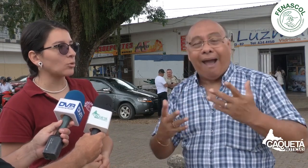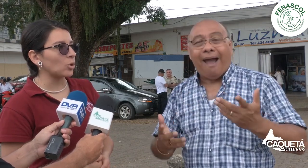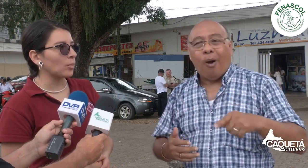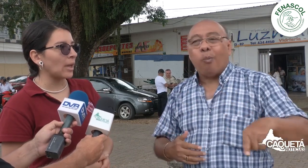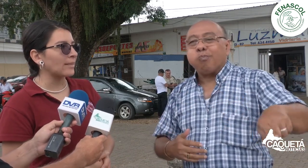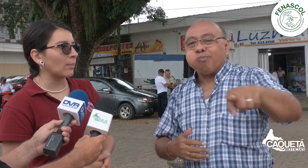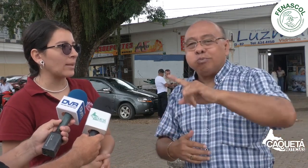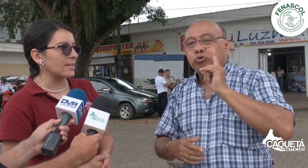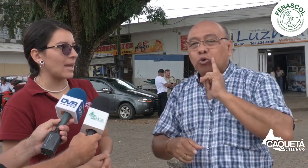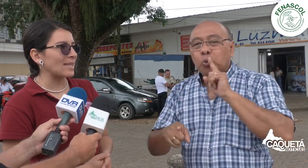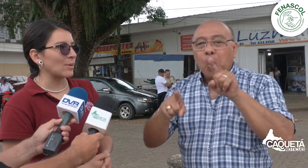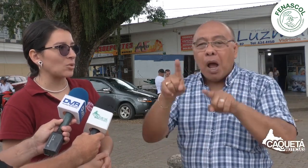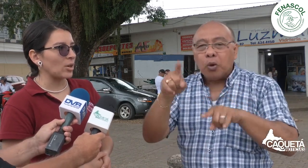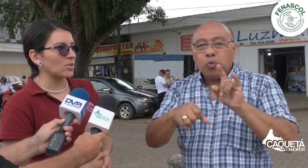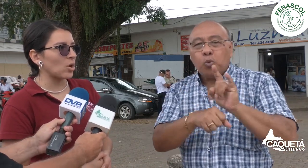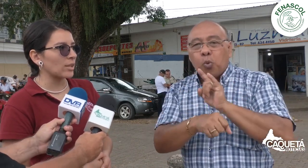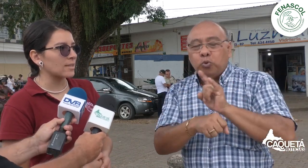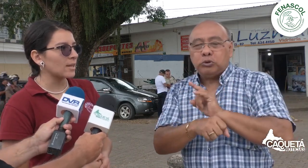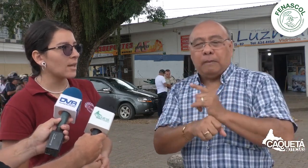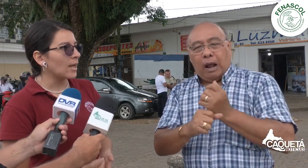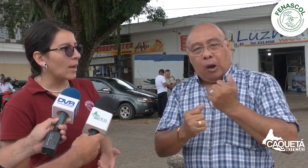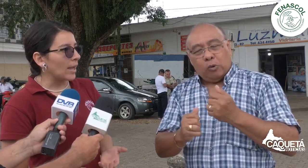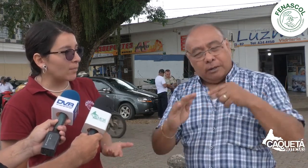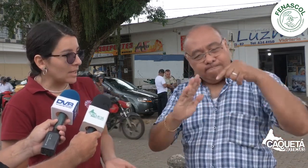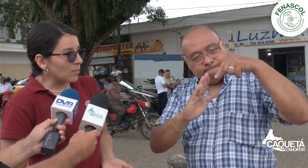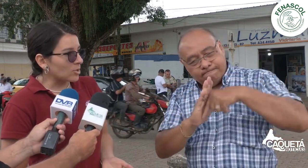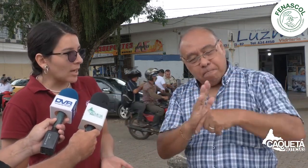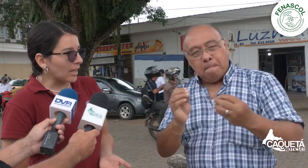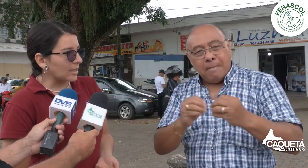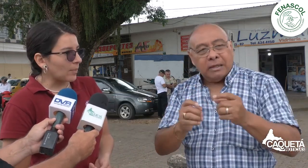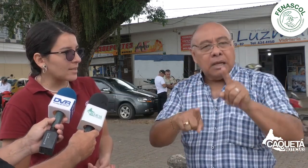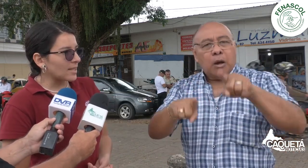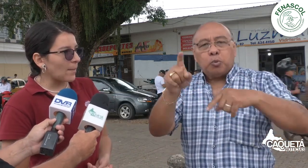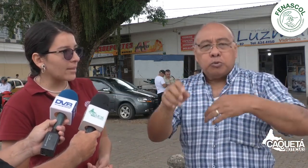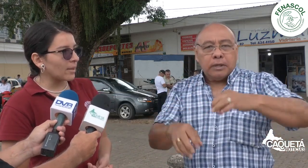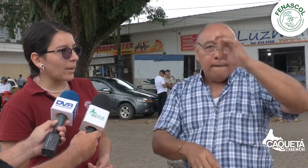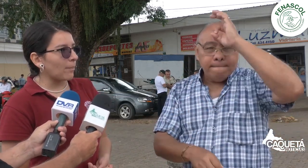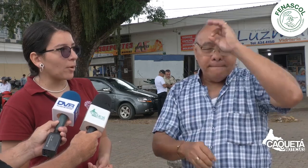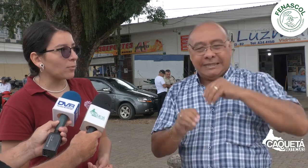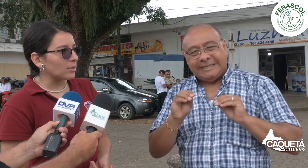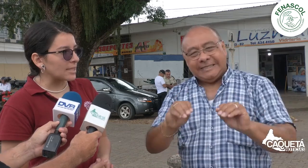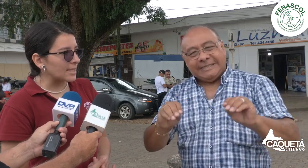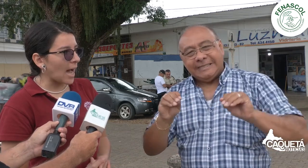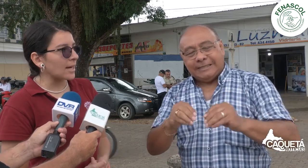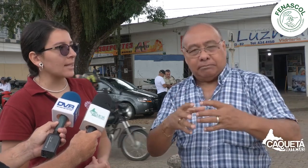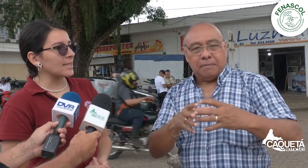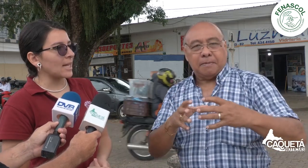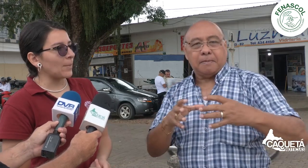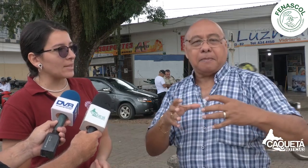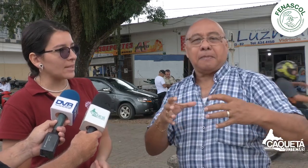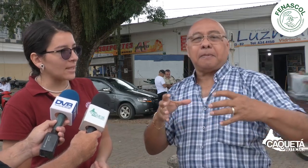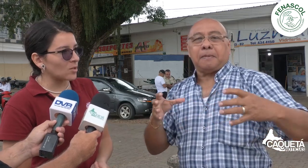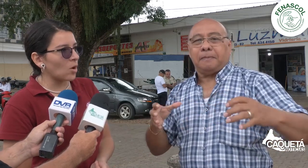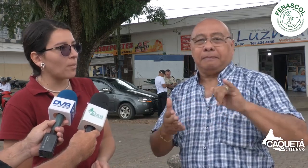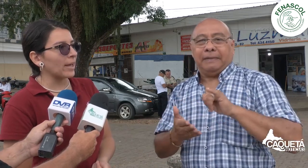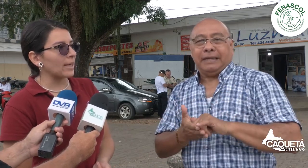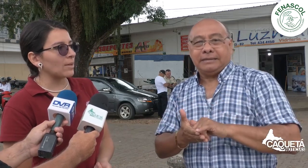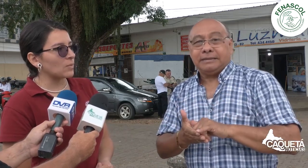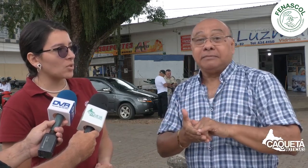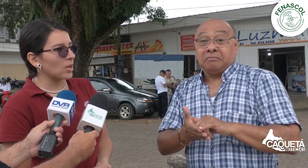autonomía e independencia de las personas sordas. Entonces, vinimos a Caquetá precisamente para profundizar en esta capacitación, para que más personas